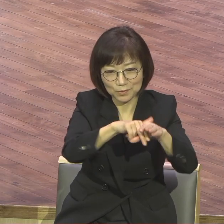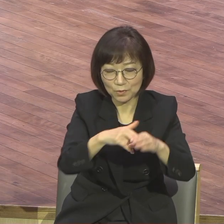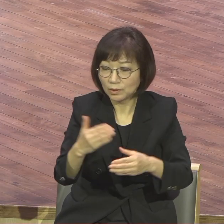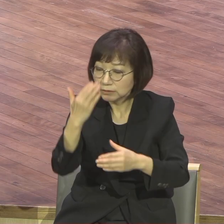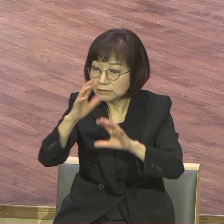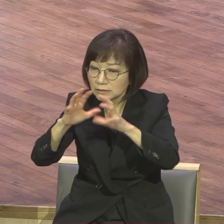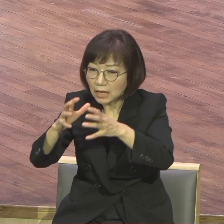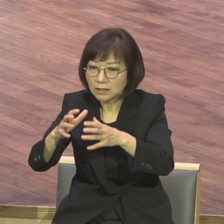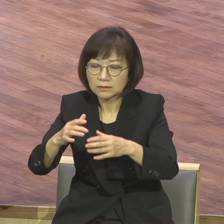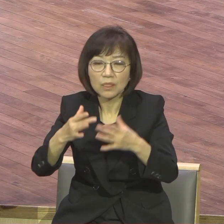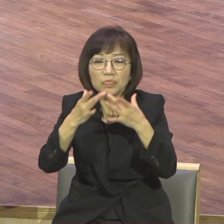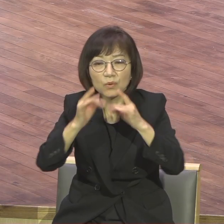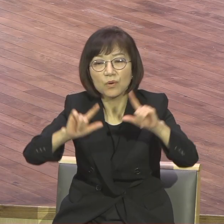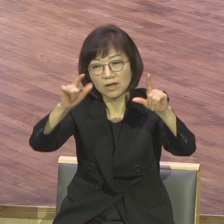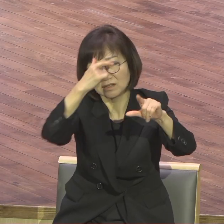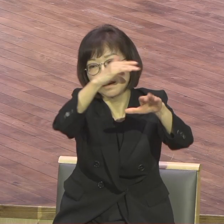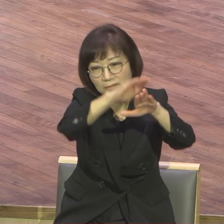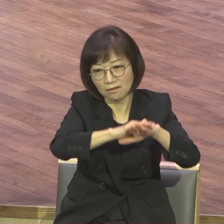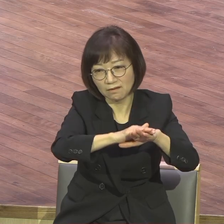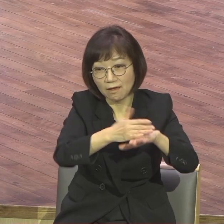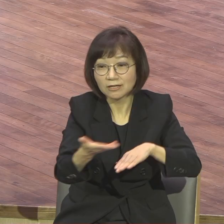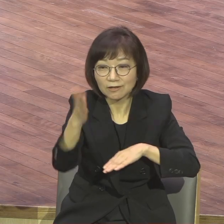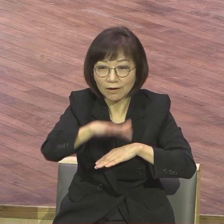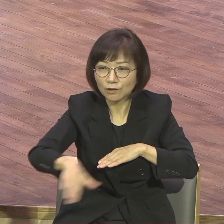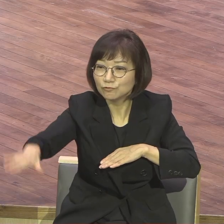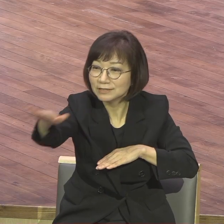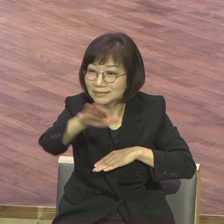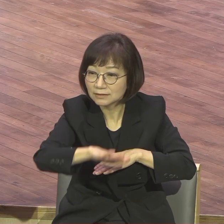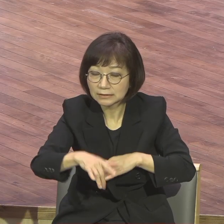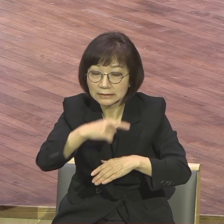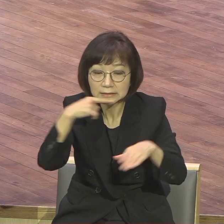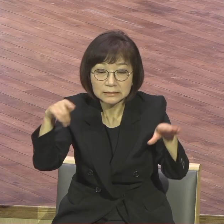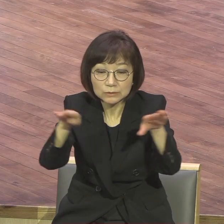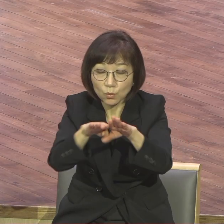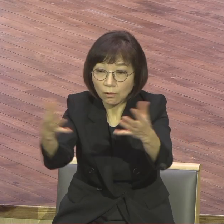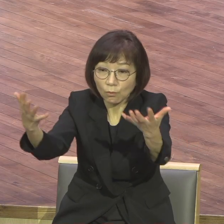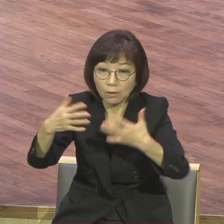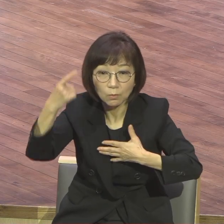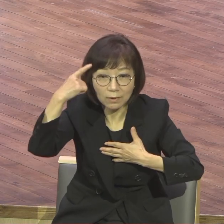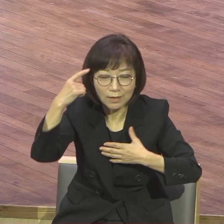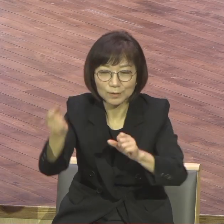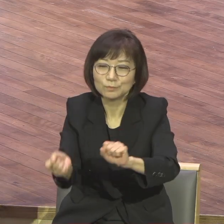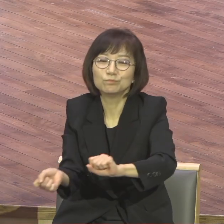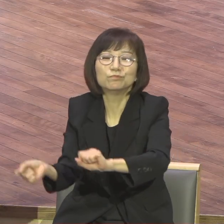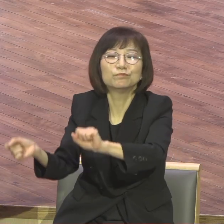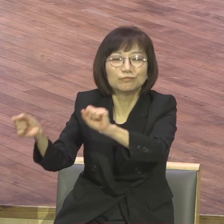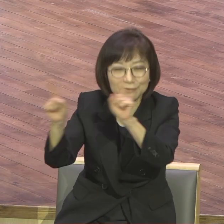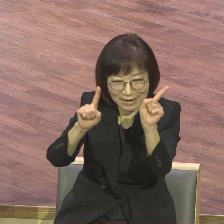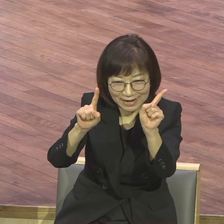라는 고백으로 연계 모든 신고들 오늘만 부활주일이 아니고